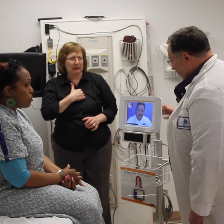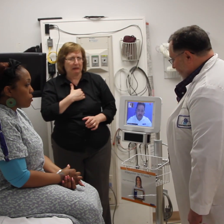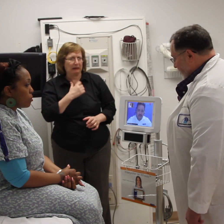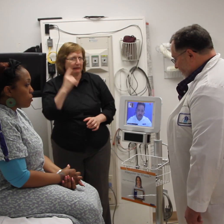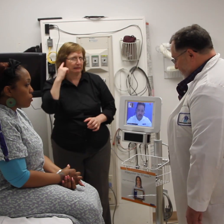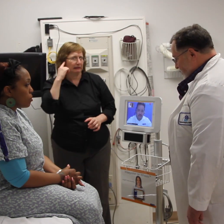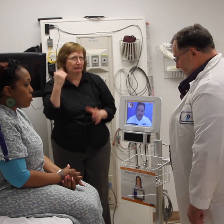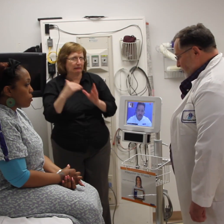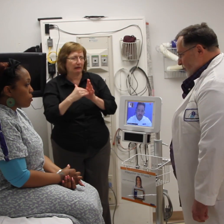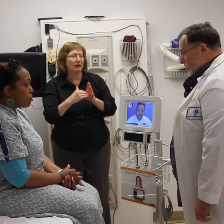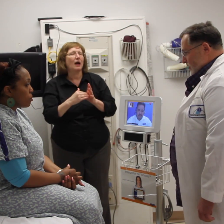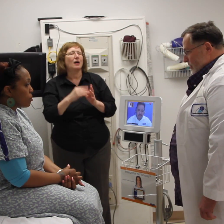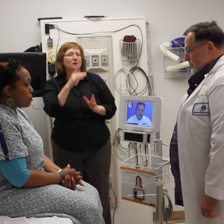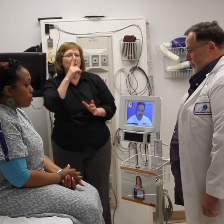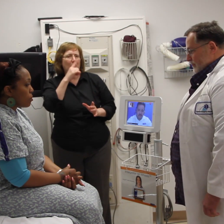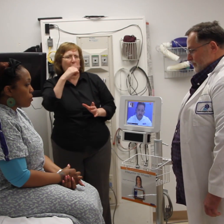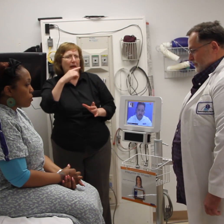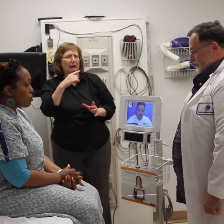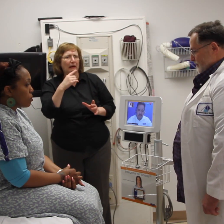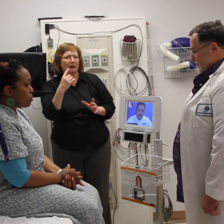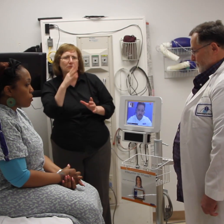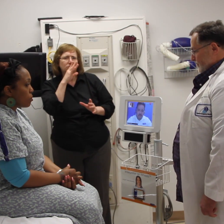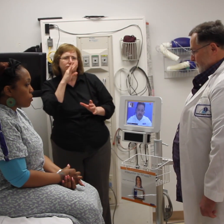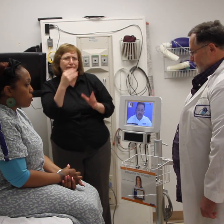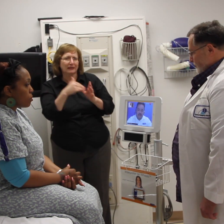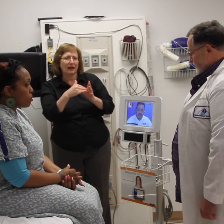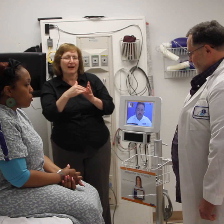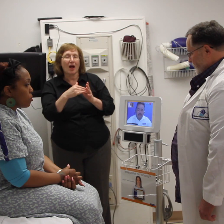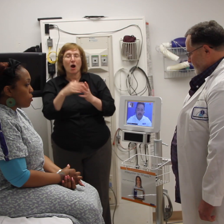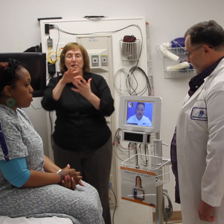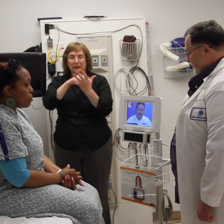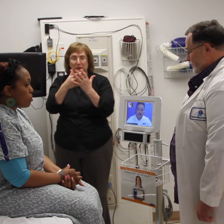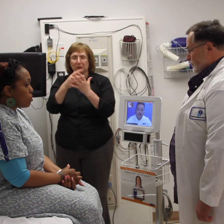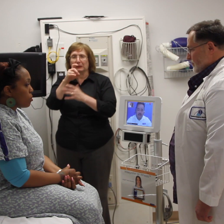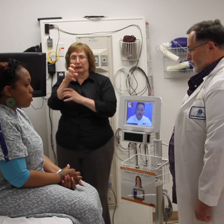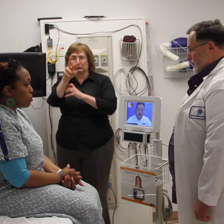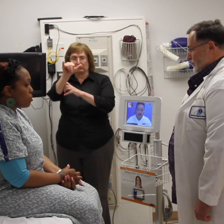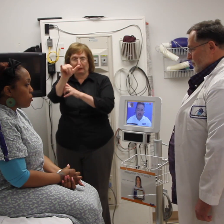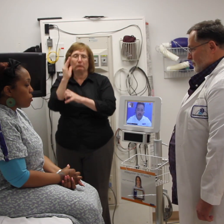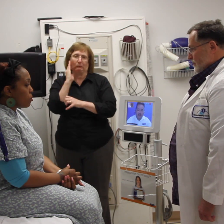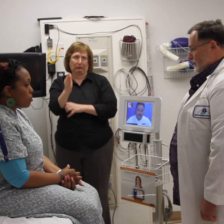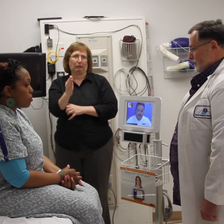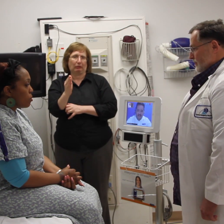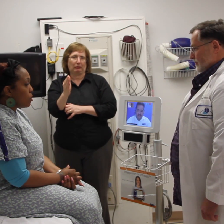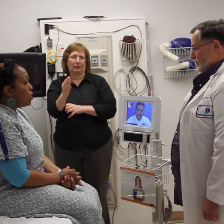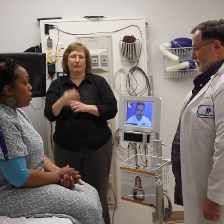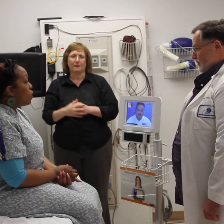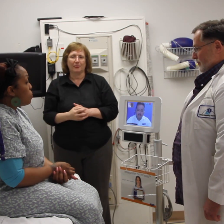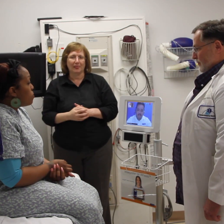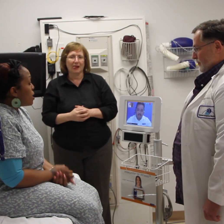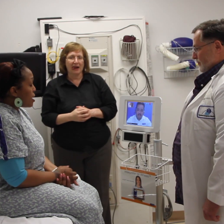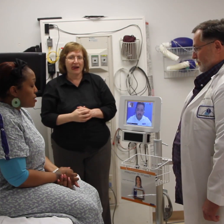Uh, we'll get you scheduled for our x-rays, then. Thank you. Muy bien, así que la vamos a programar para radiografías. Oh, muy bien, gracias.